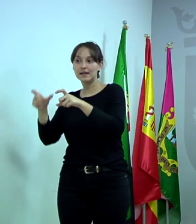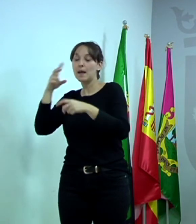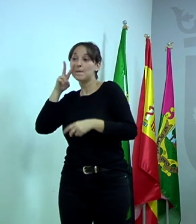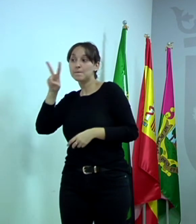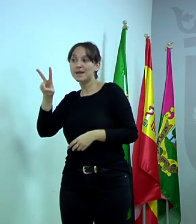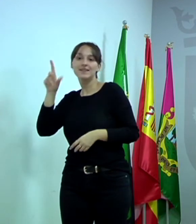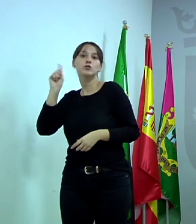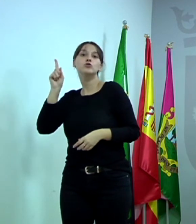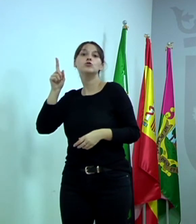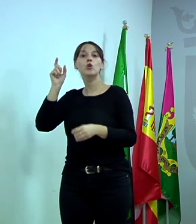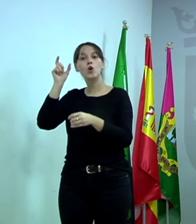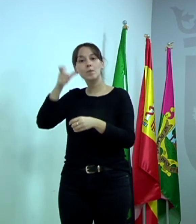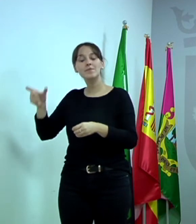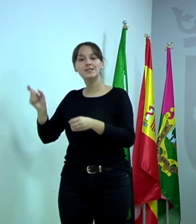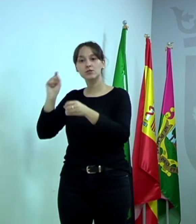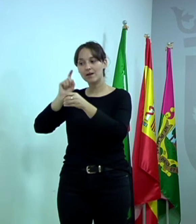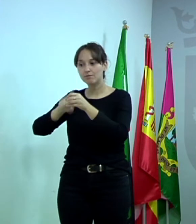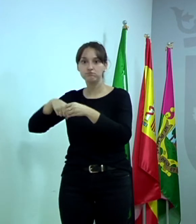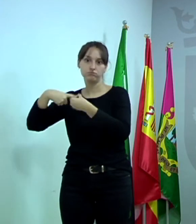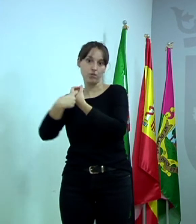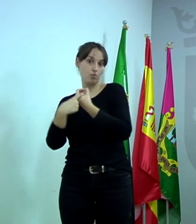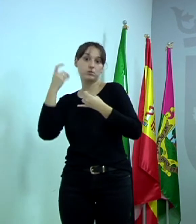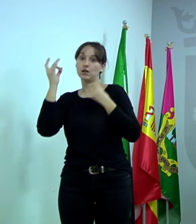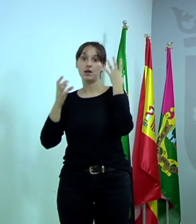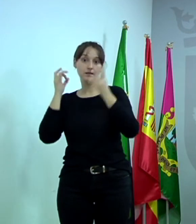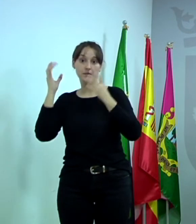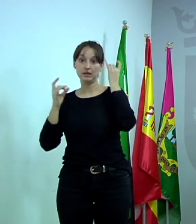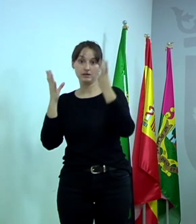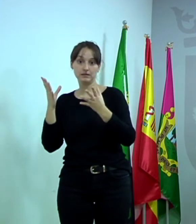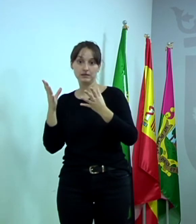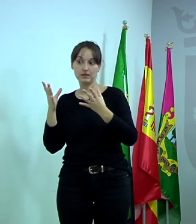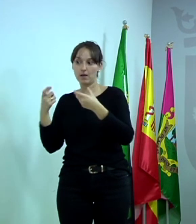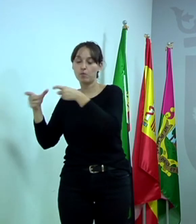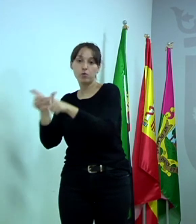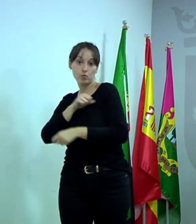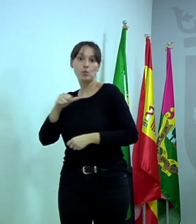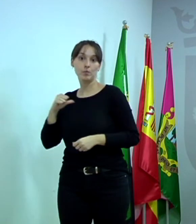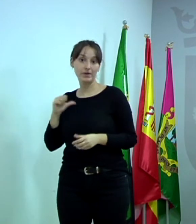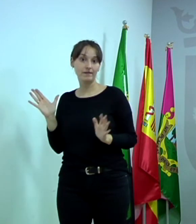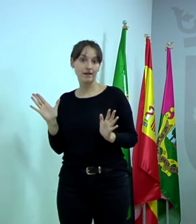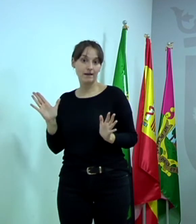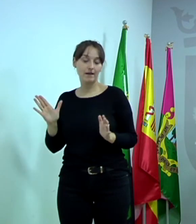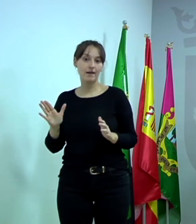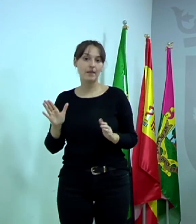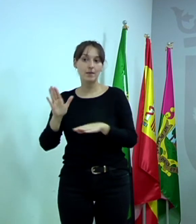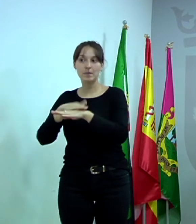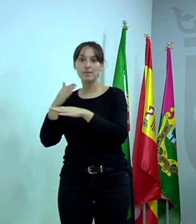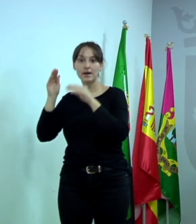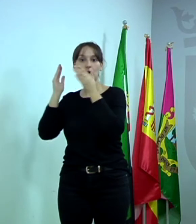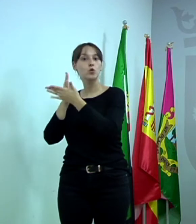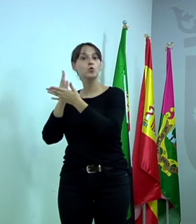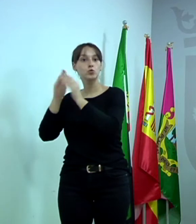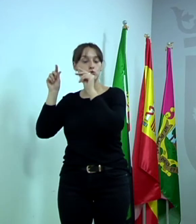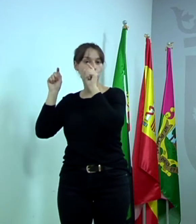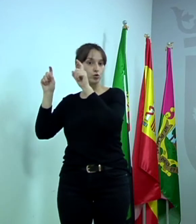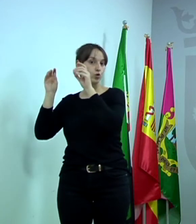puedes tú ver en el tema de igualdad y violencia y habrá una parte que será privada para aquellas personas que estén haciendo el curso de la formación, que se hayan apuntado en